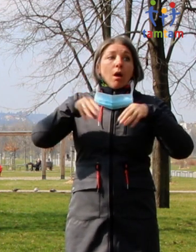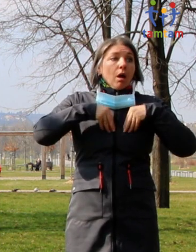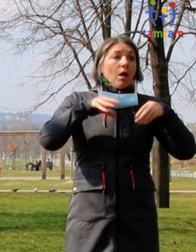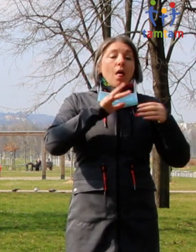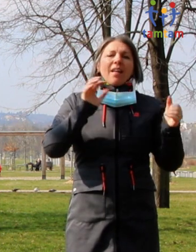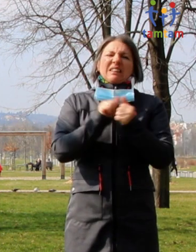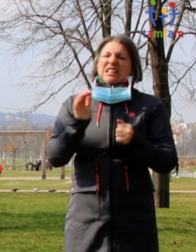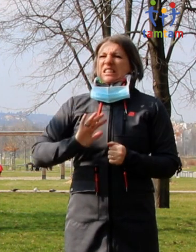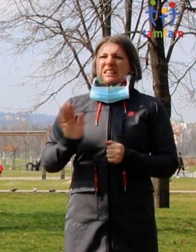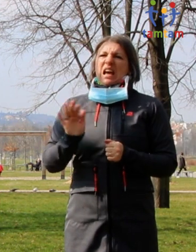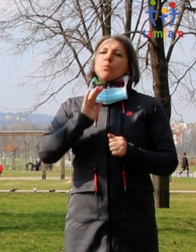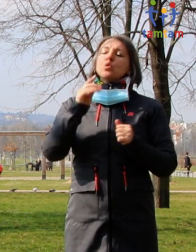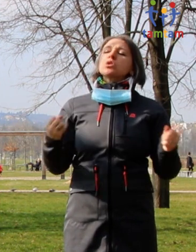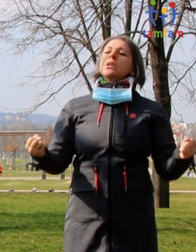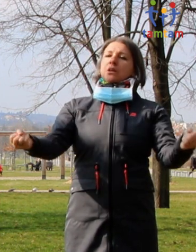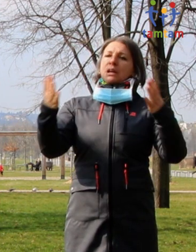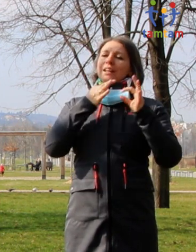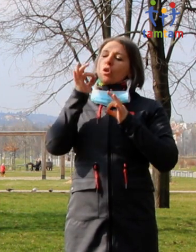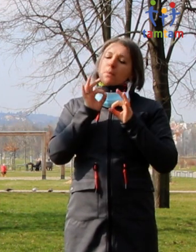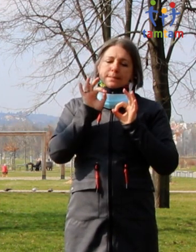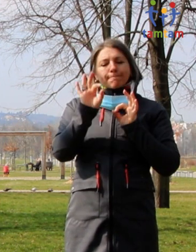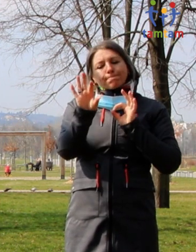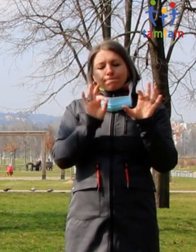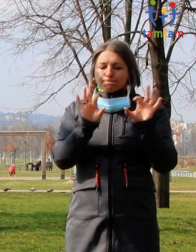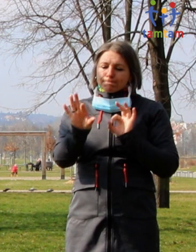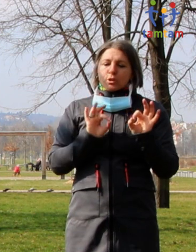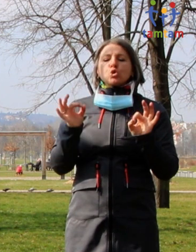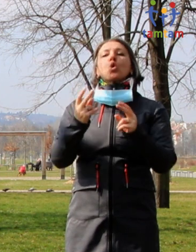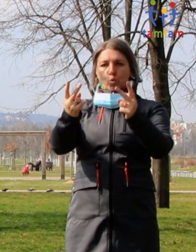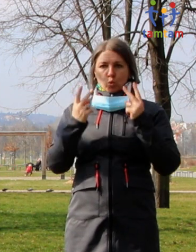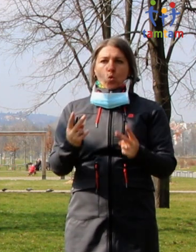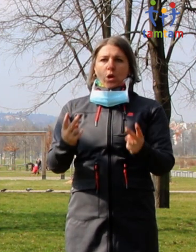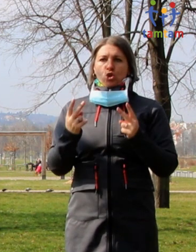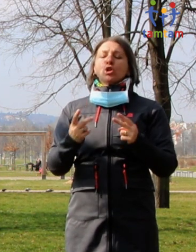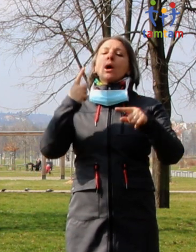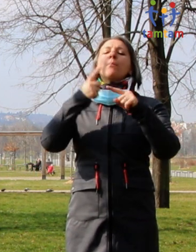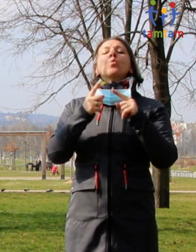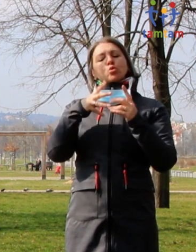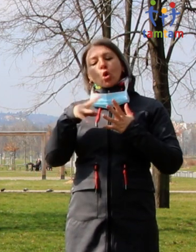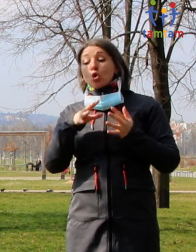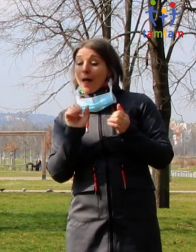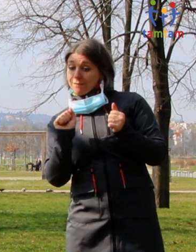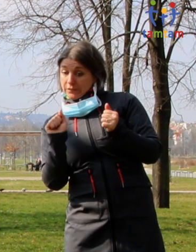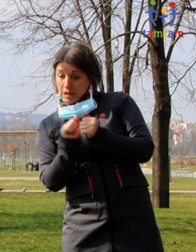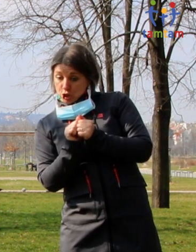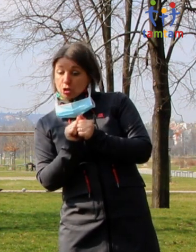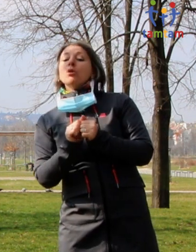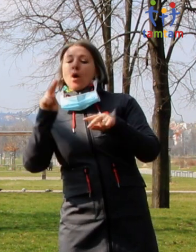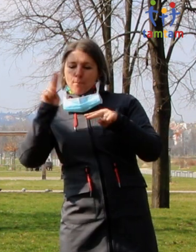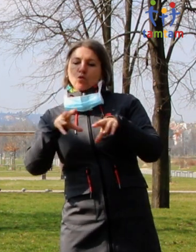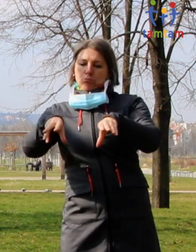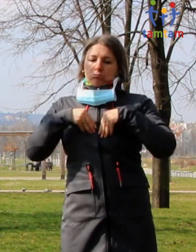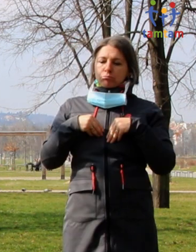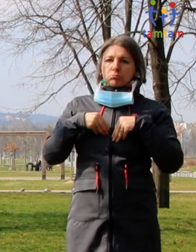o to, abychom si vybírali z těch informací to, co má platnost a abychom se nenechali zahltit tím.